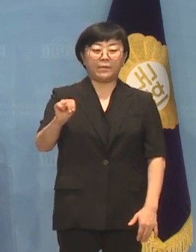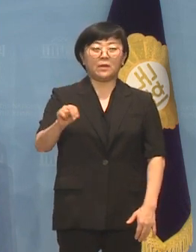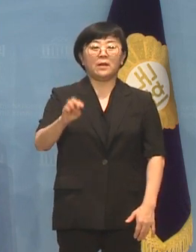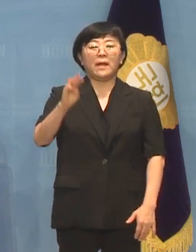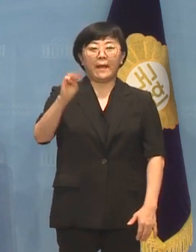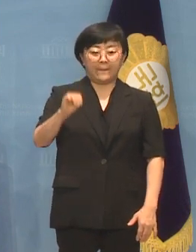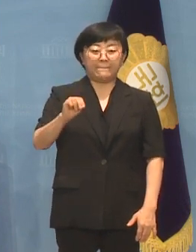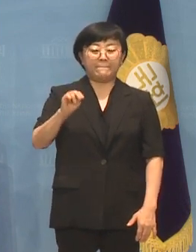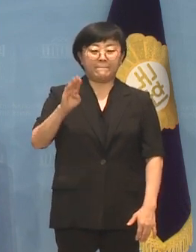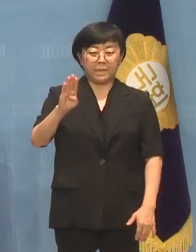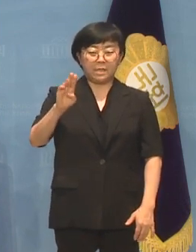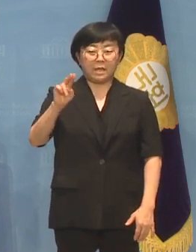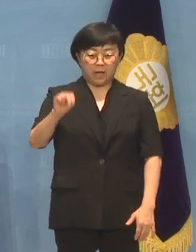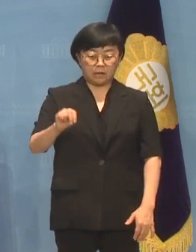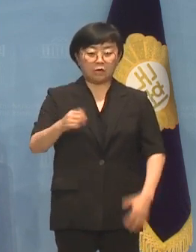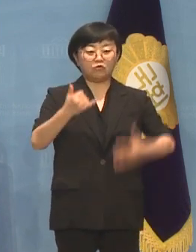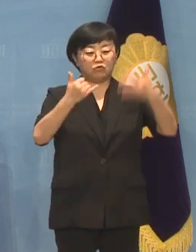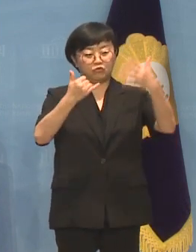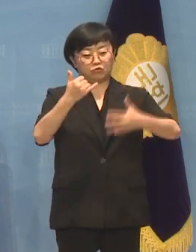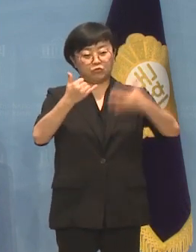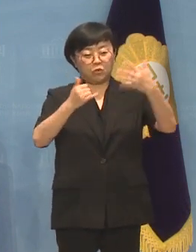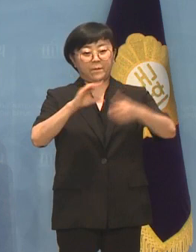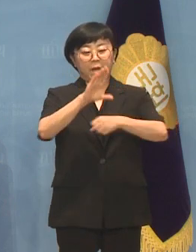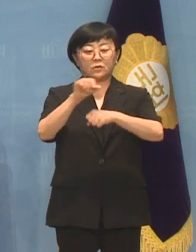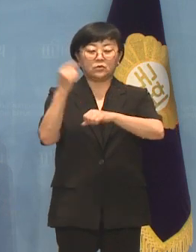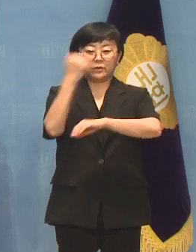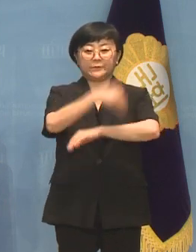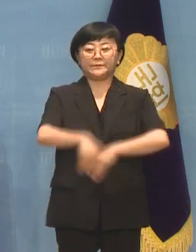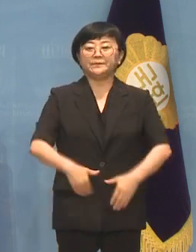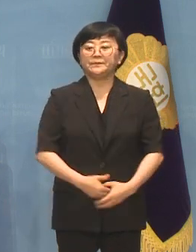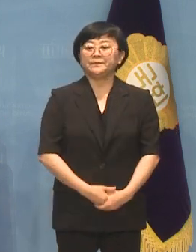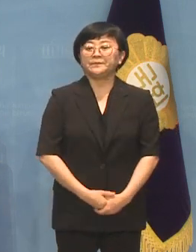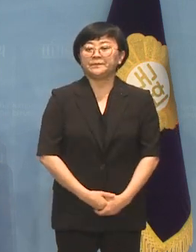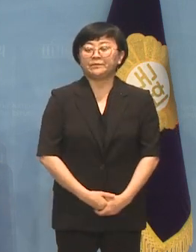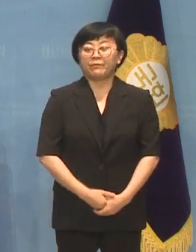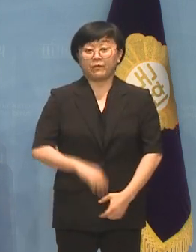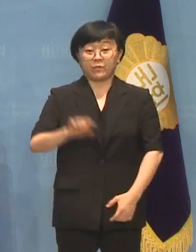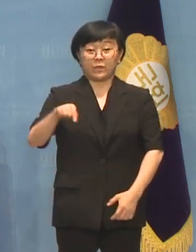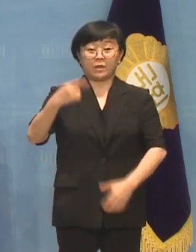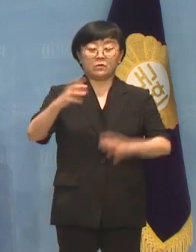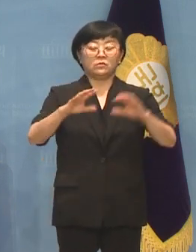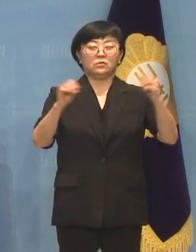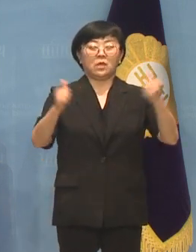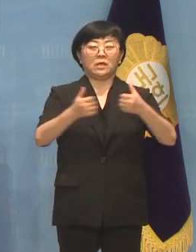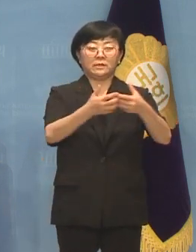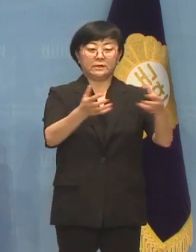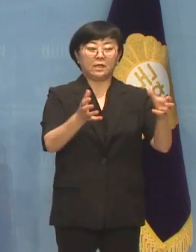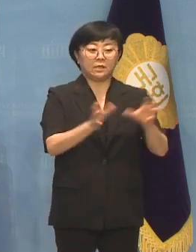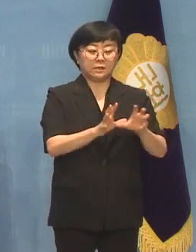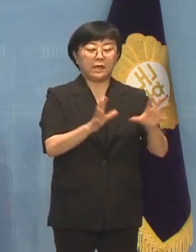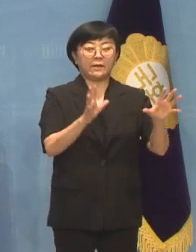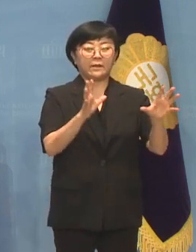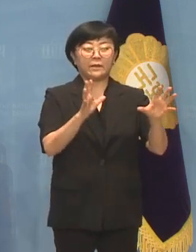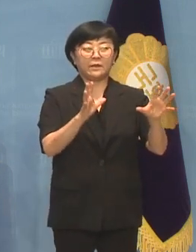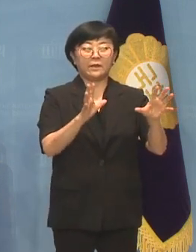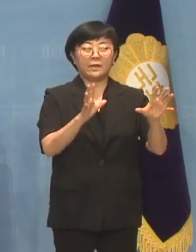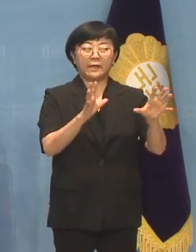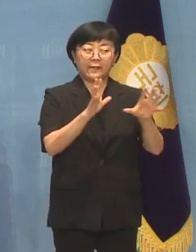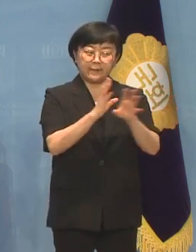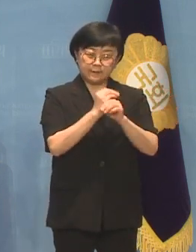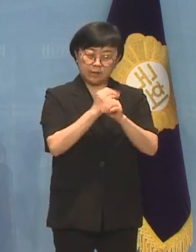MBN, 유튜브로 생방송될 예정입니다 다음은 국회의장단 주요 일정입니다